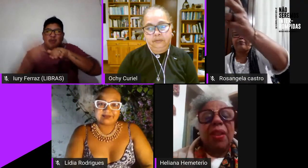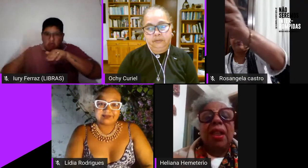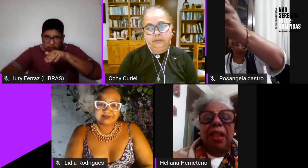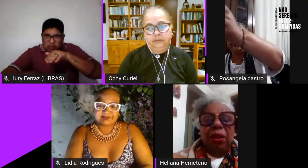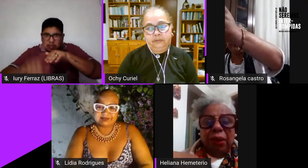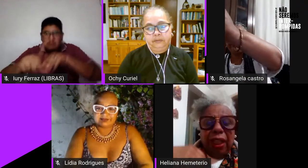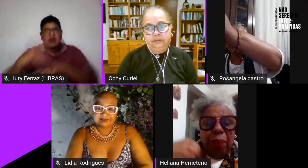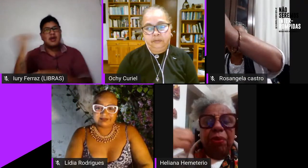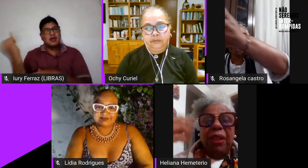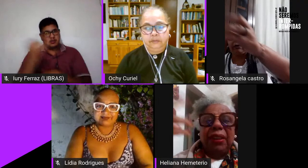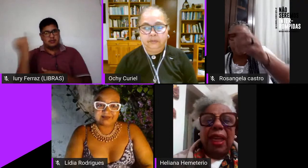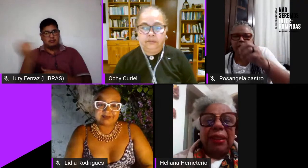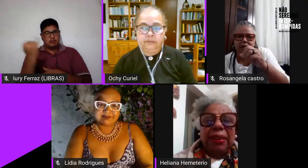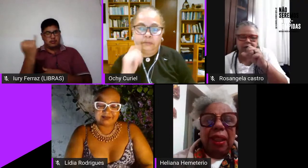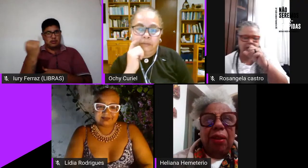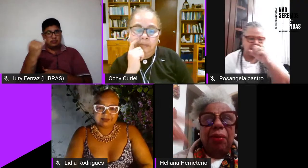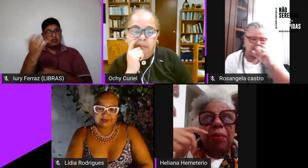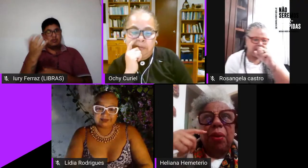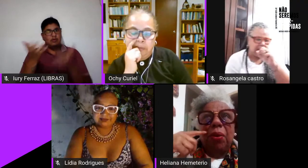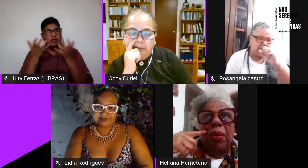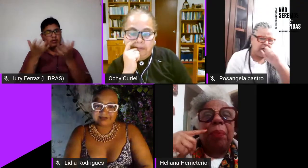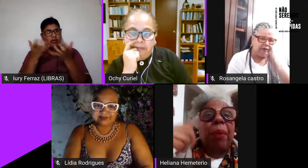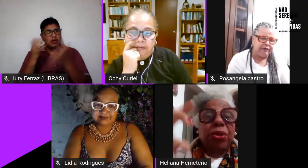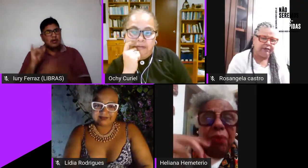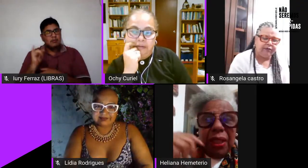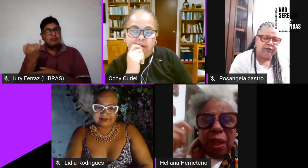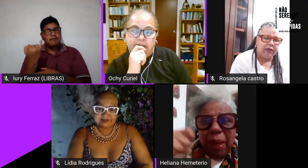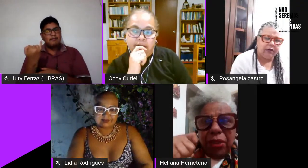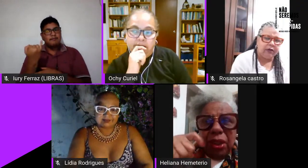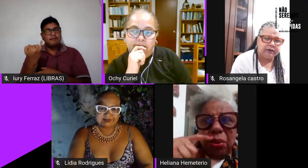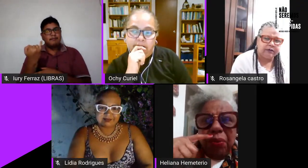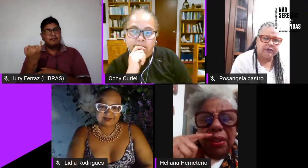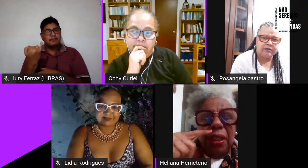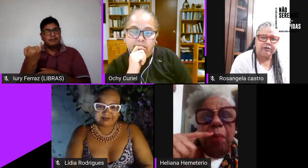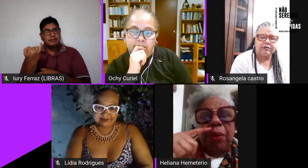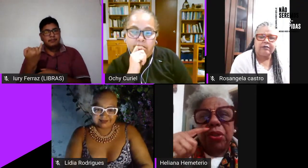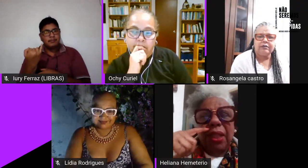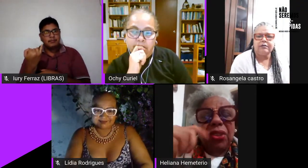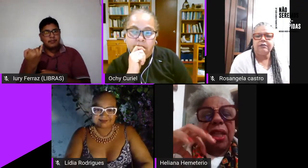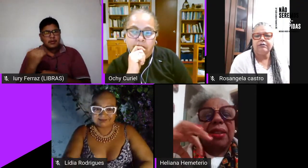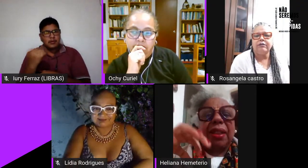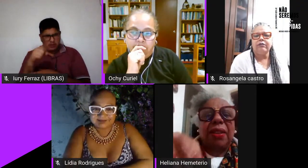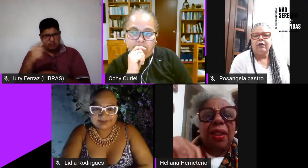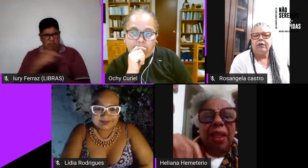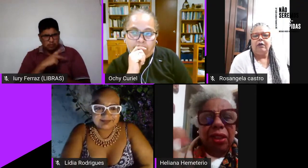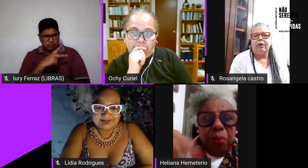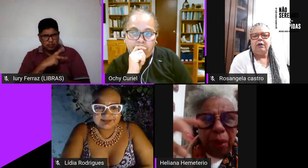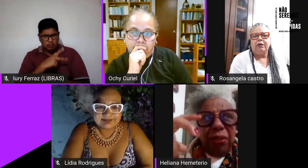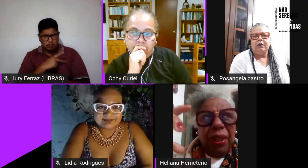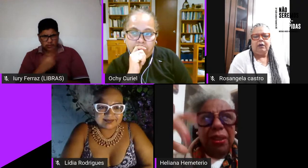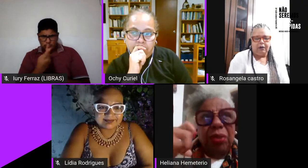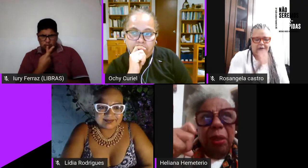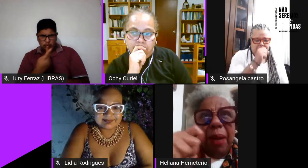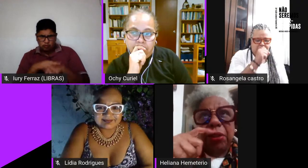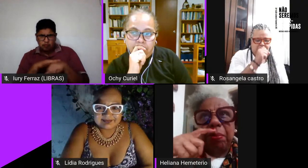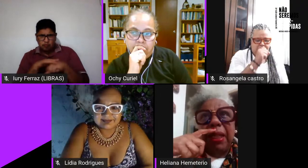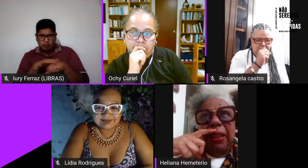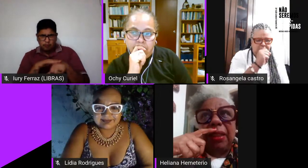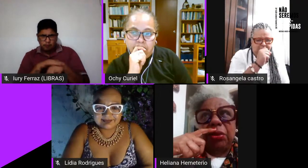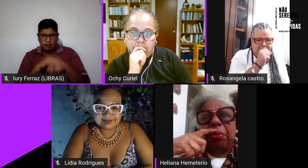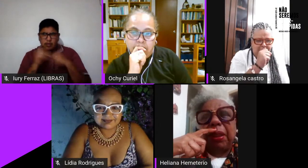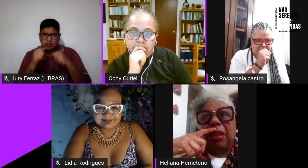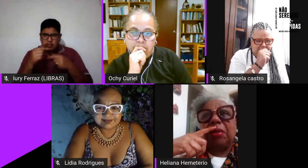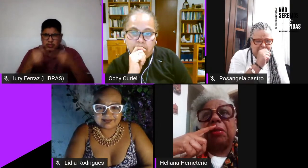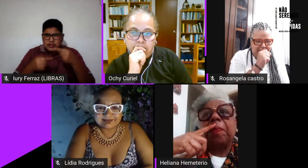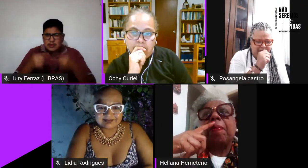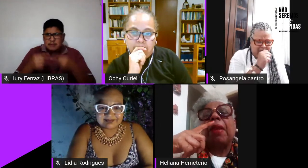isso e eu quero aproveitar então eu posso começar bastante com você depois tá Jéssica a gente pode fazer um debate bem